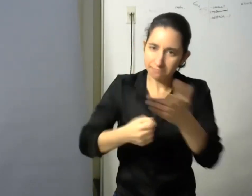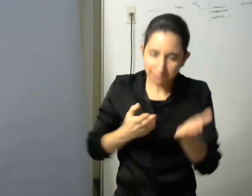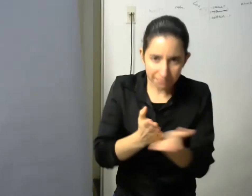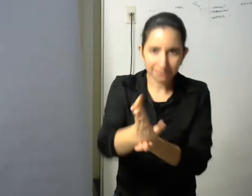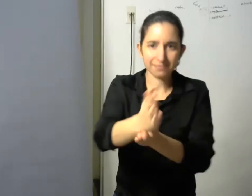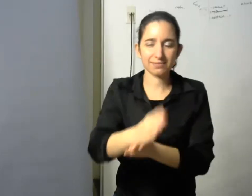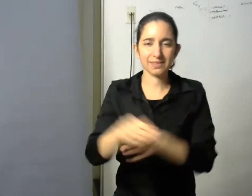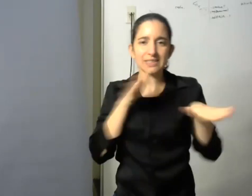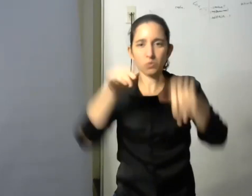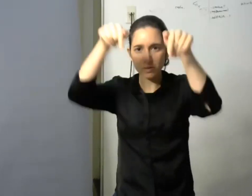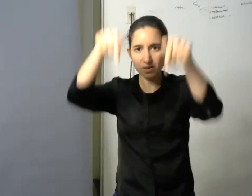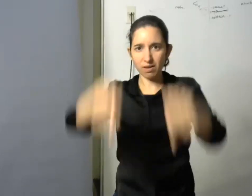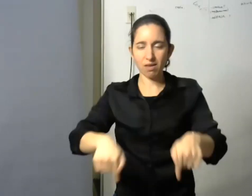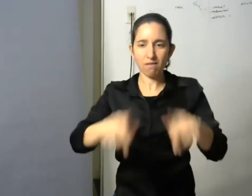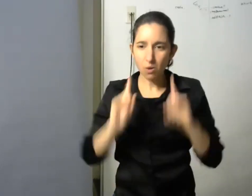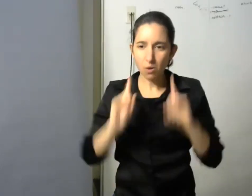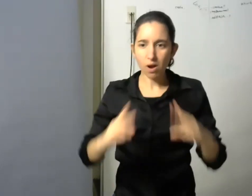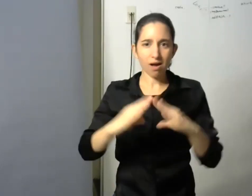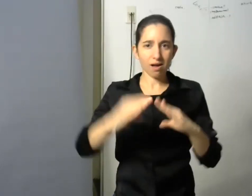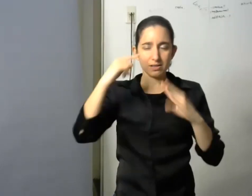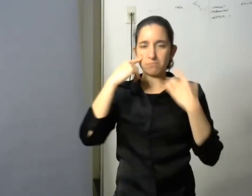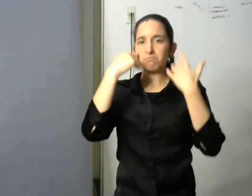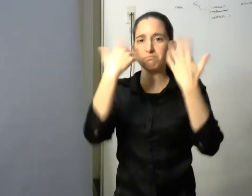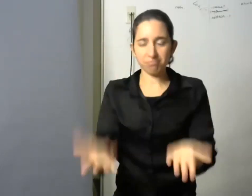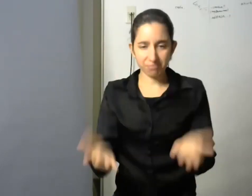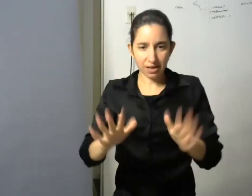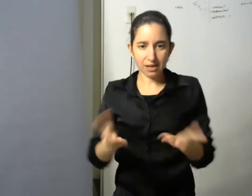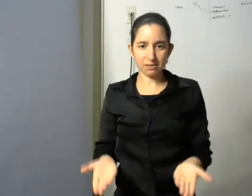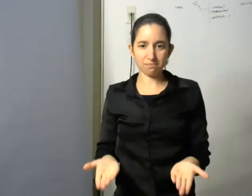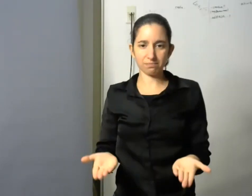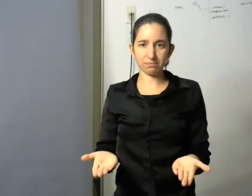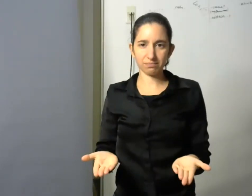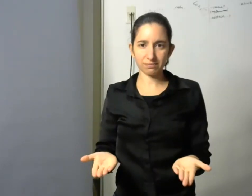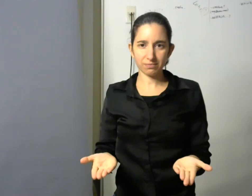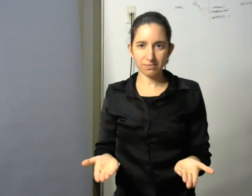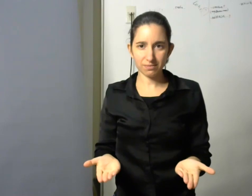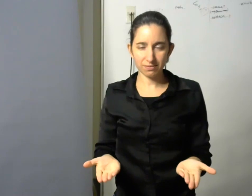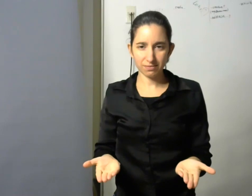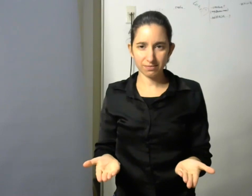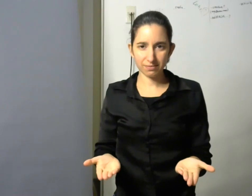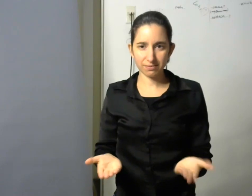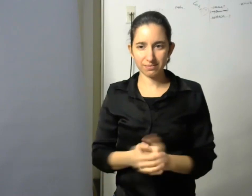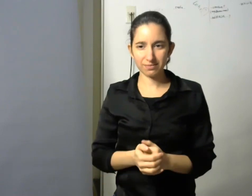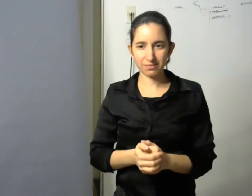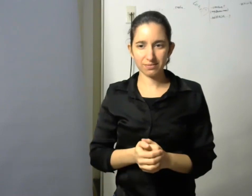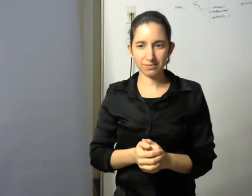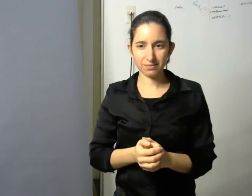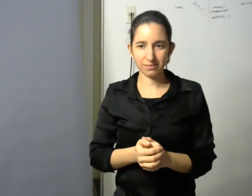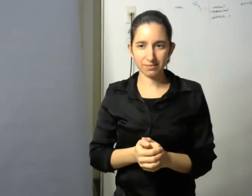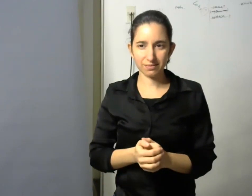momento de poder presentar esta obra y de alguna manera presentarla a toda esta